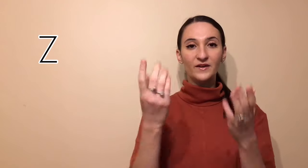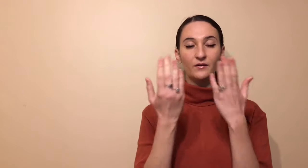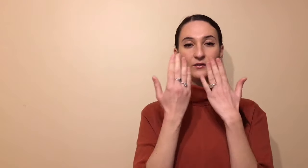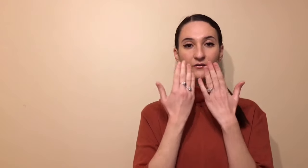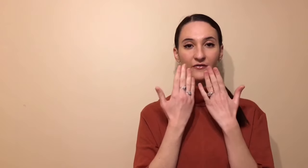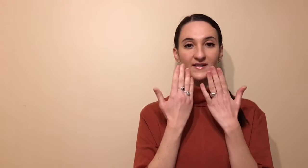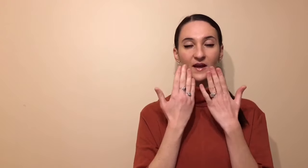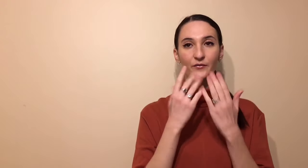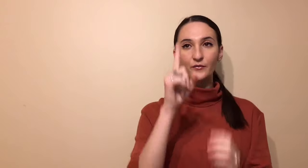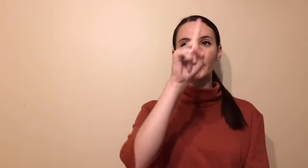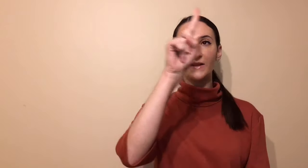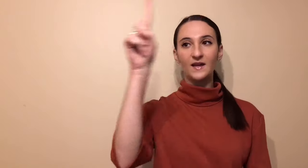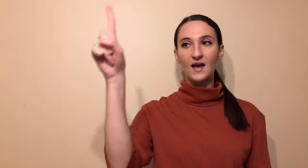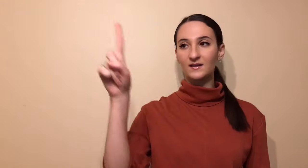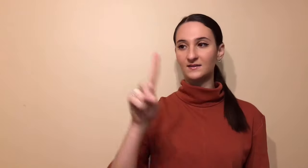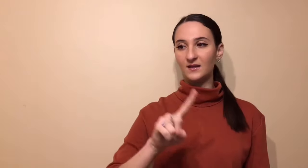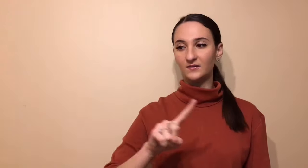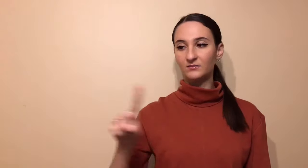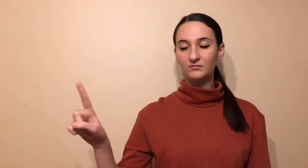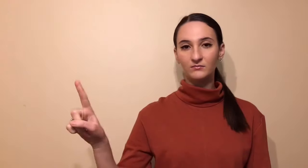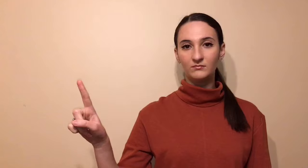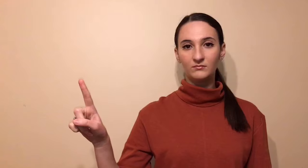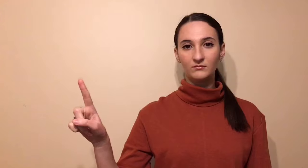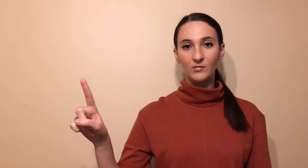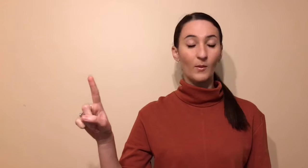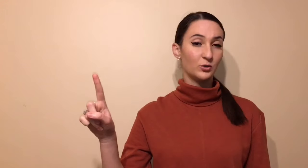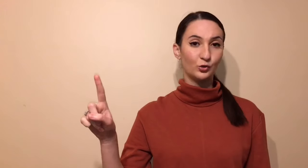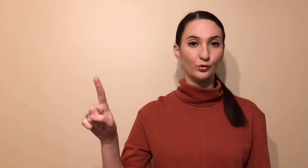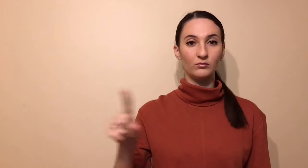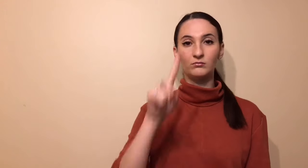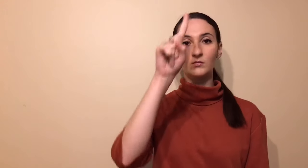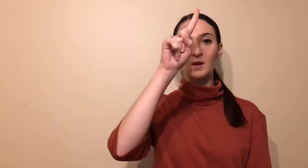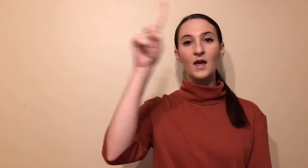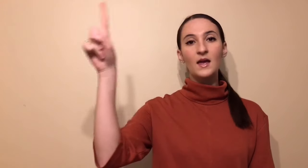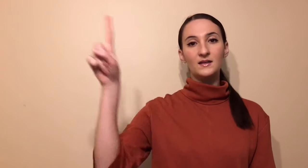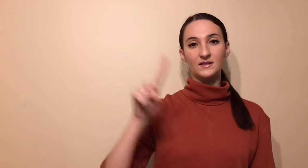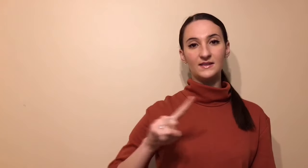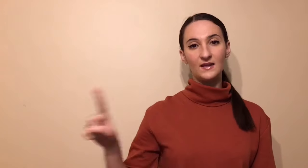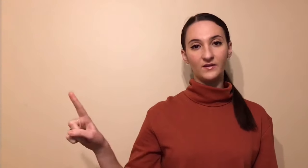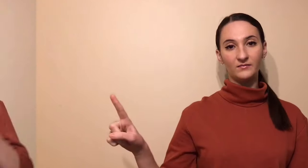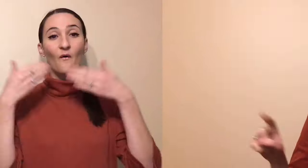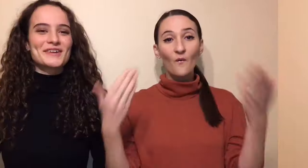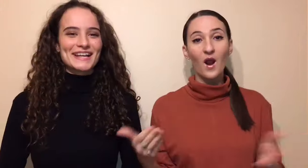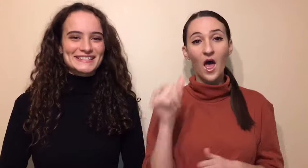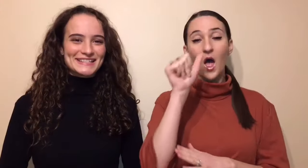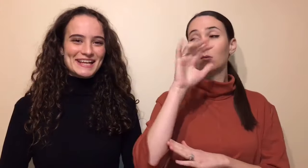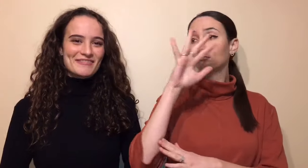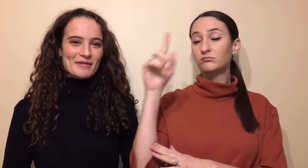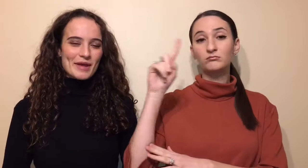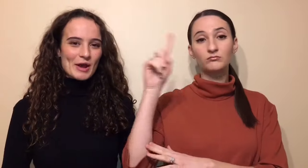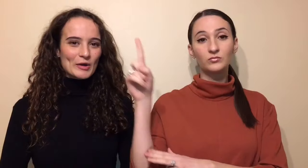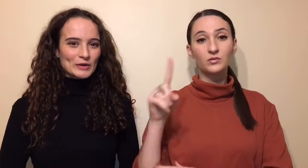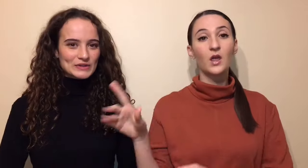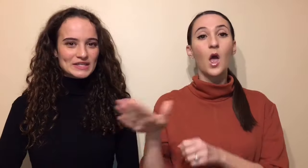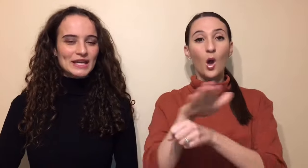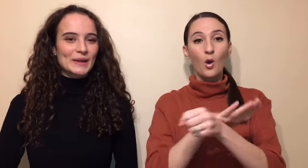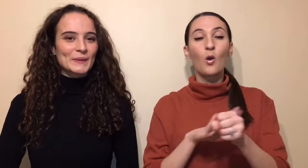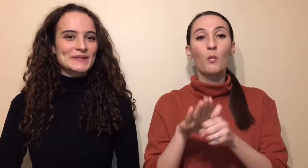fait, face à vous, vous faites un Z. En majuscule. Z. Alors voilà, c'était l'alphabet en entier. On